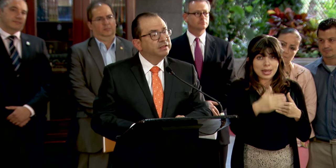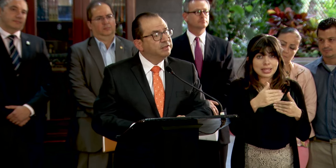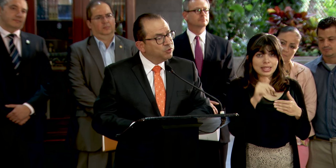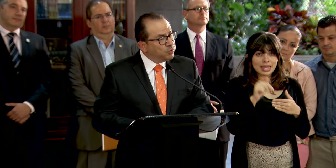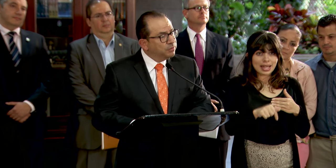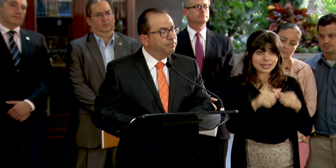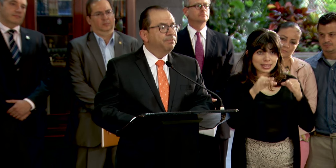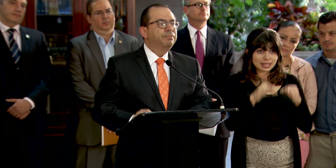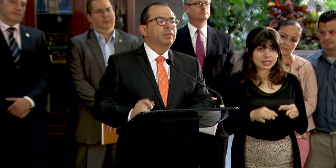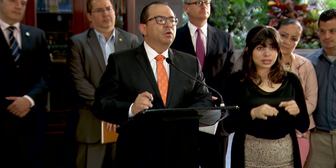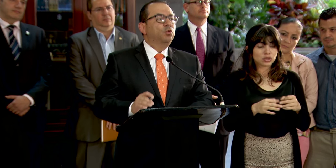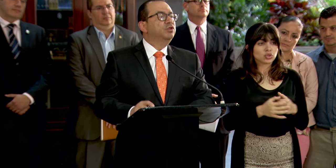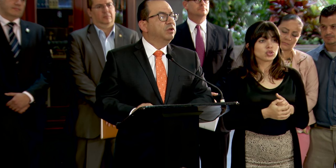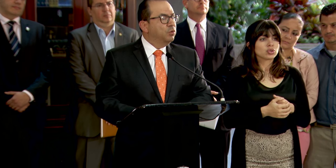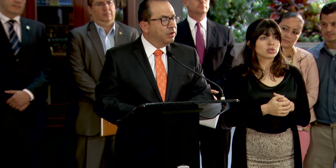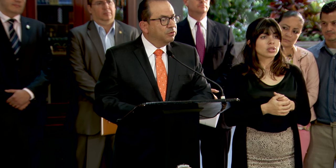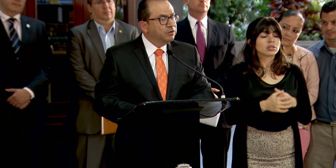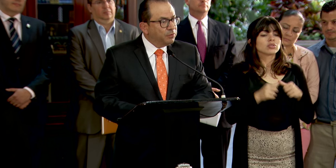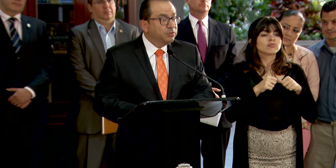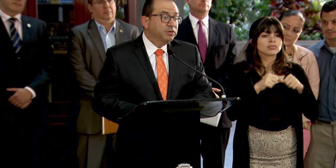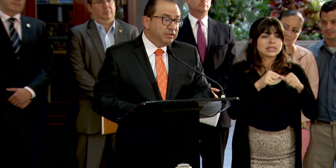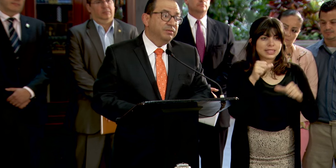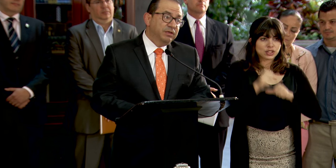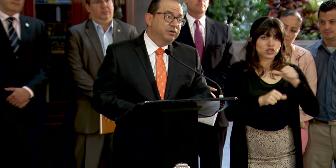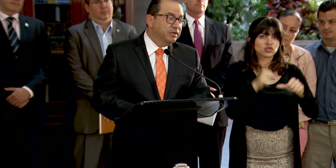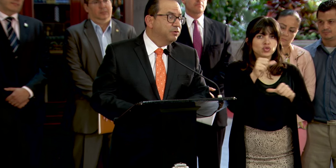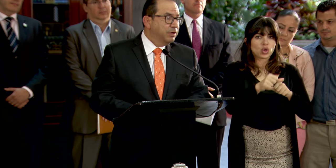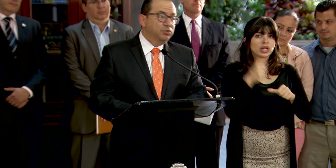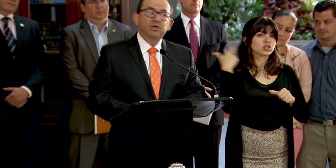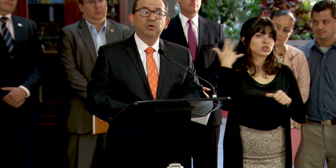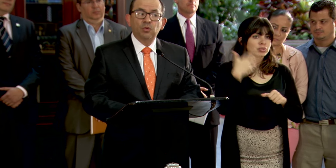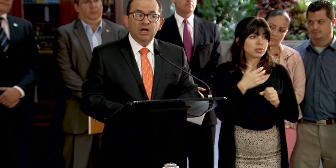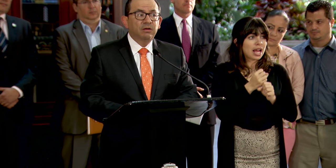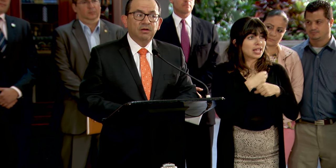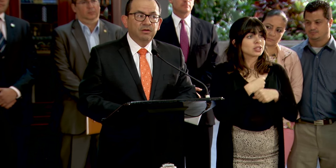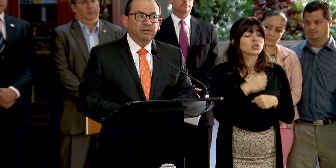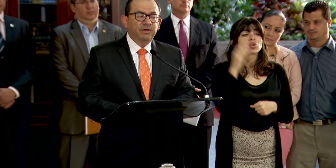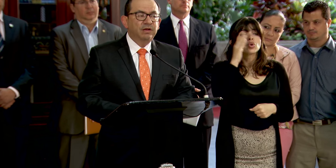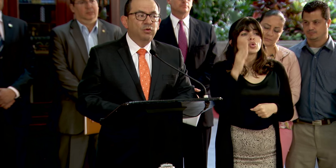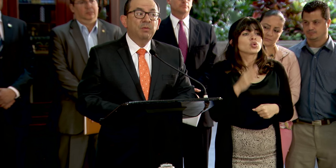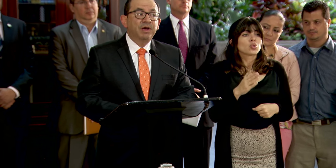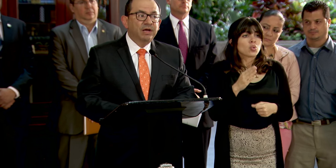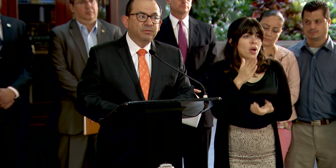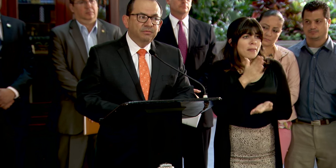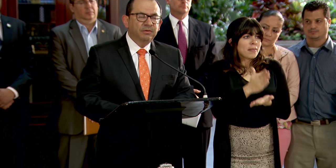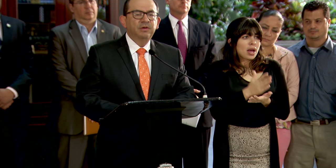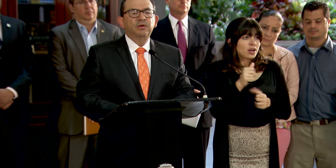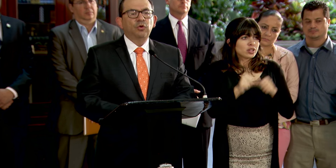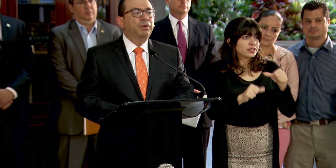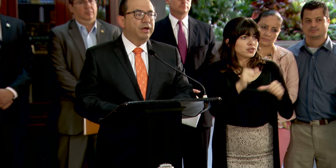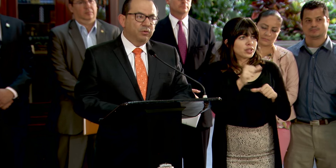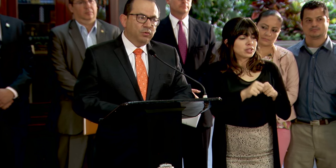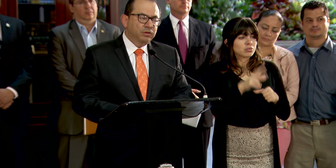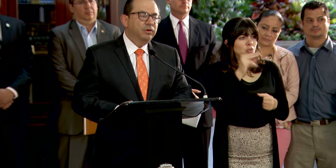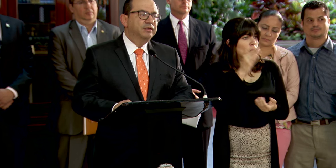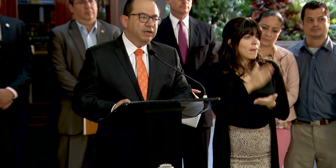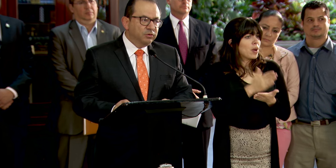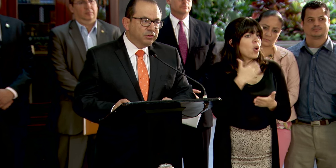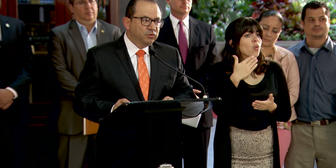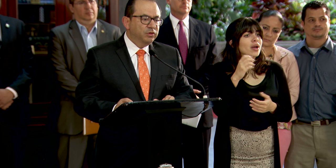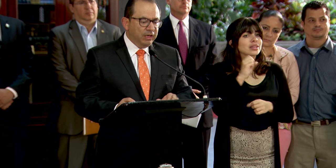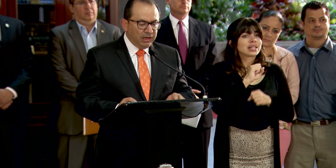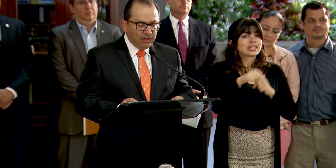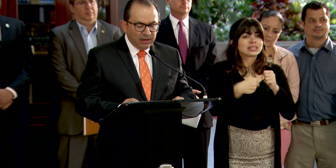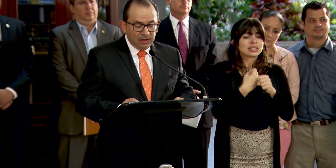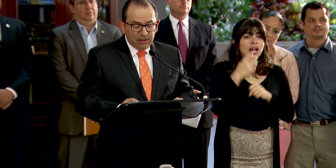esta decisión continúan los esfuerzos que se han venido desarrollando, que nunca pararon, no pararon cuando la